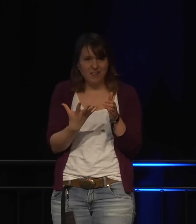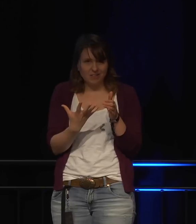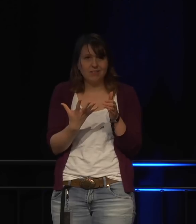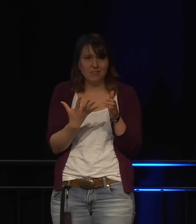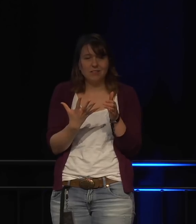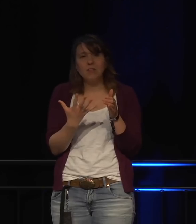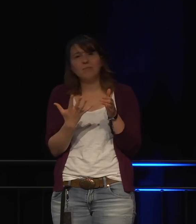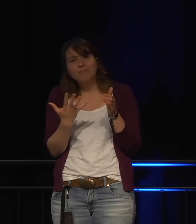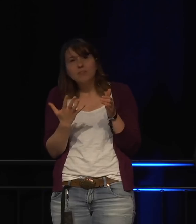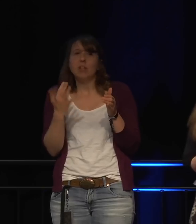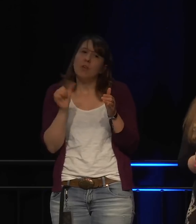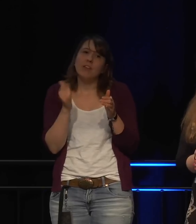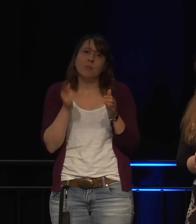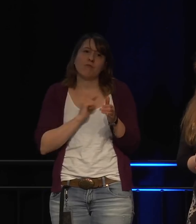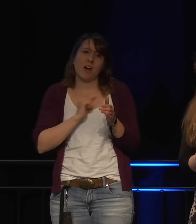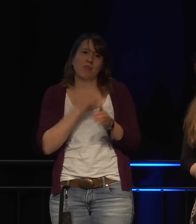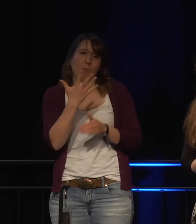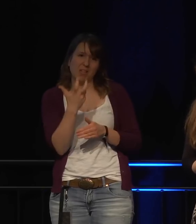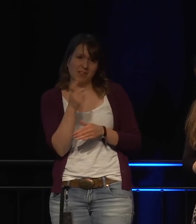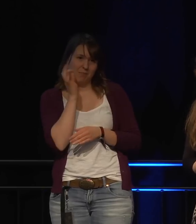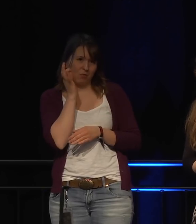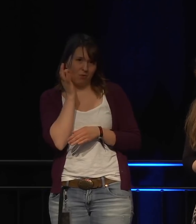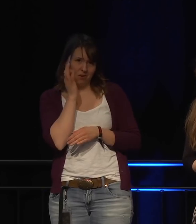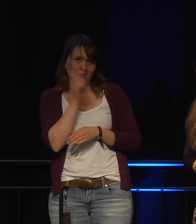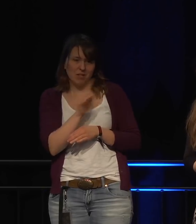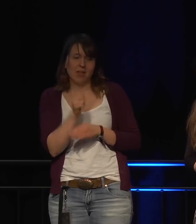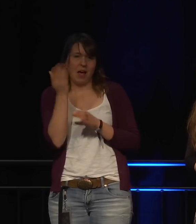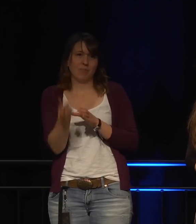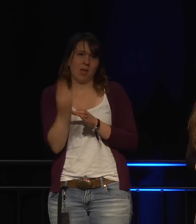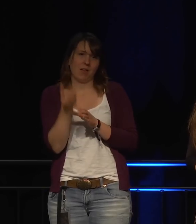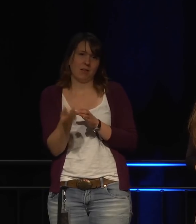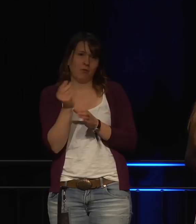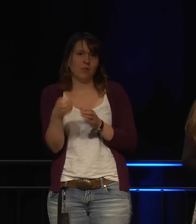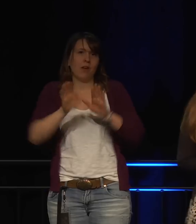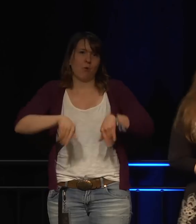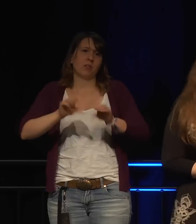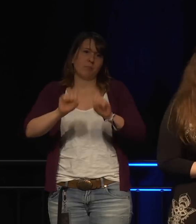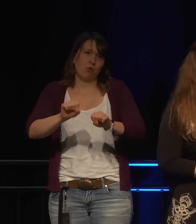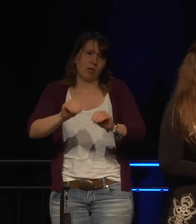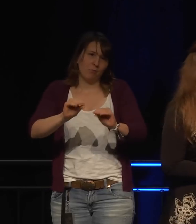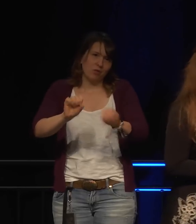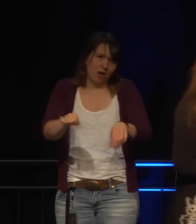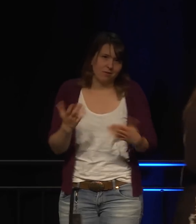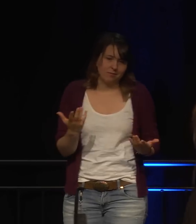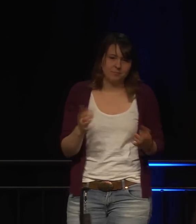Dann updatet es erstmal für 340 Minuten, bevor man es überhaupt benutzen kann. Das nächste